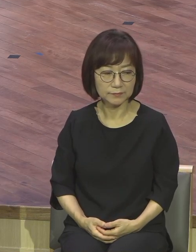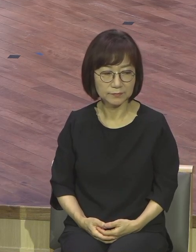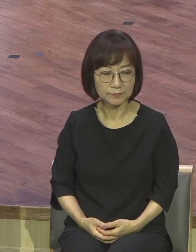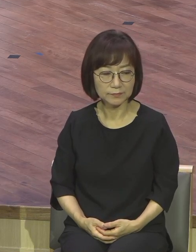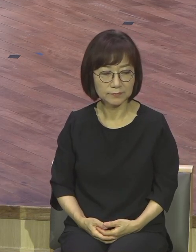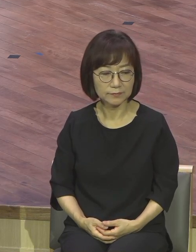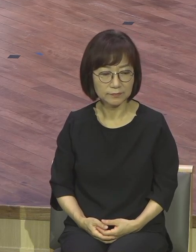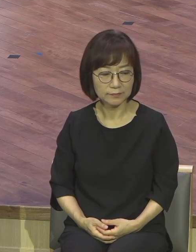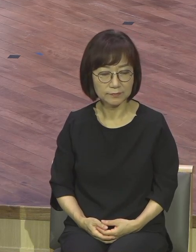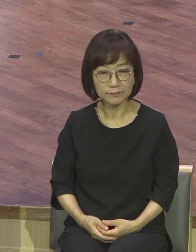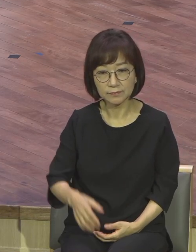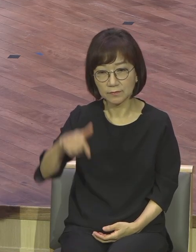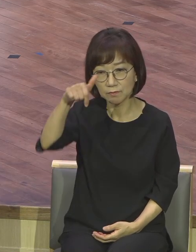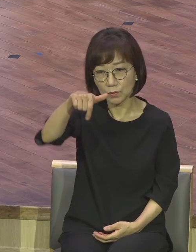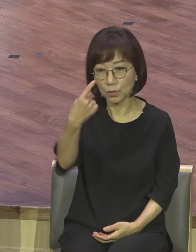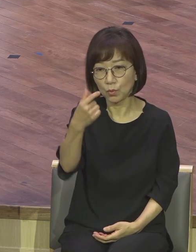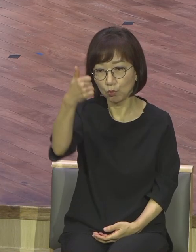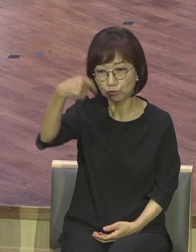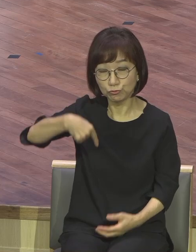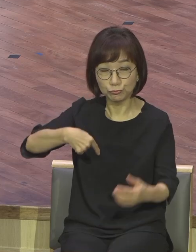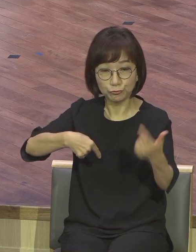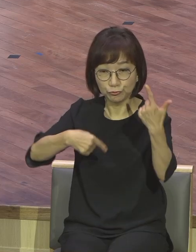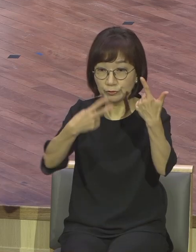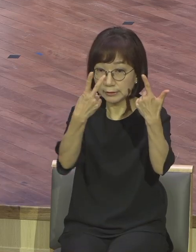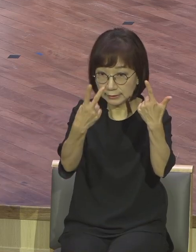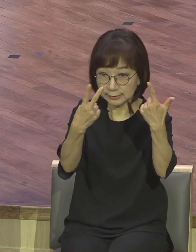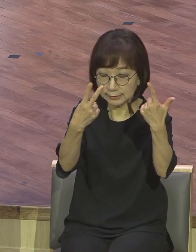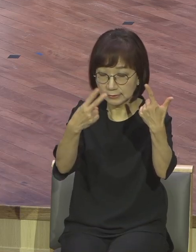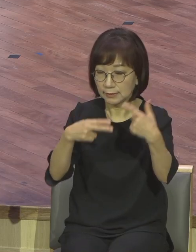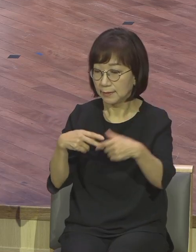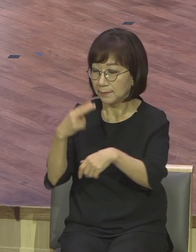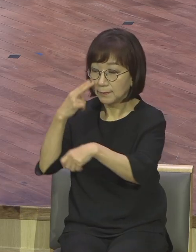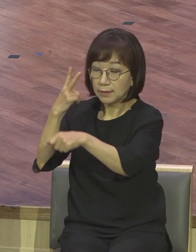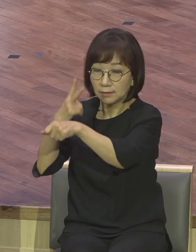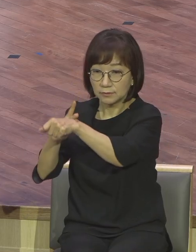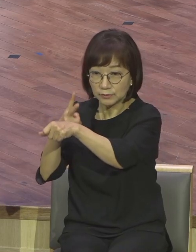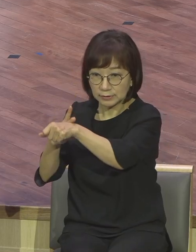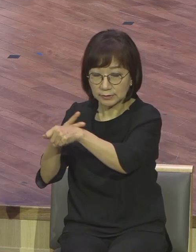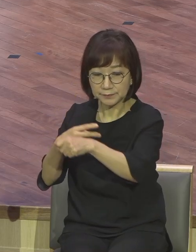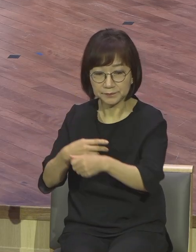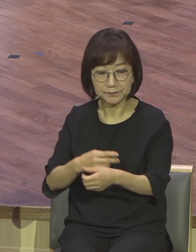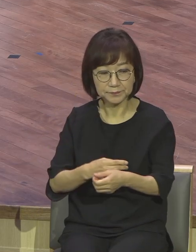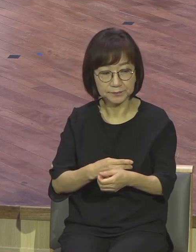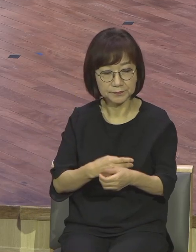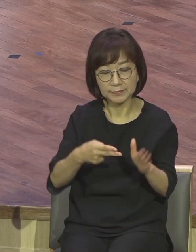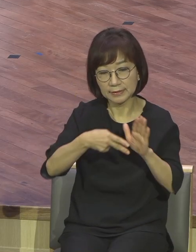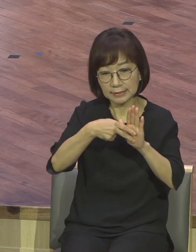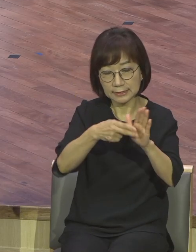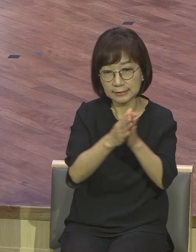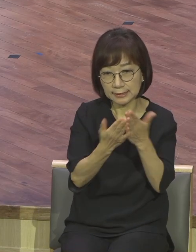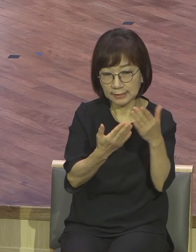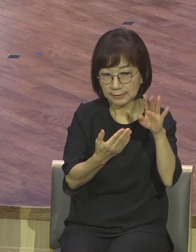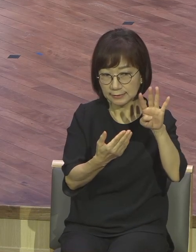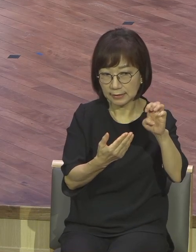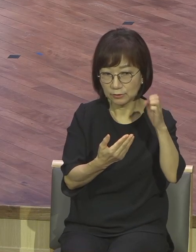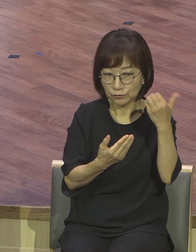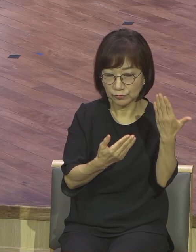곤도우스 육장 2절에 보면 사도 바울이 이사리아 49장 8절을 말씀을 인용해가 이렇게